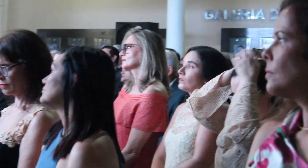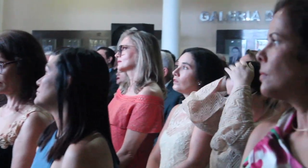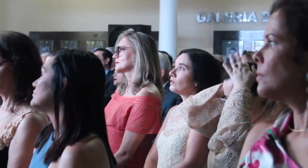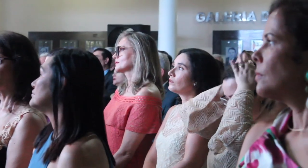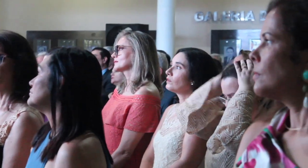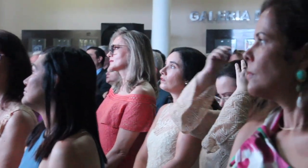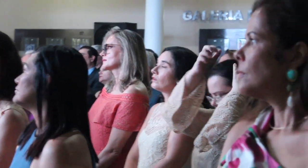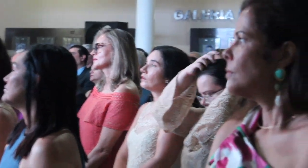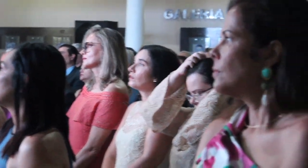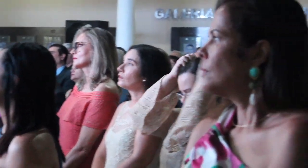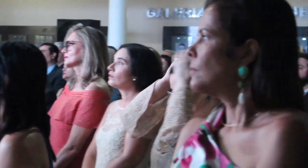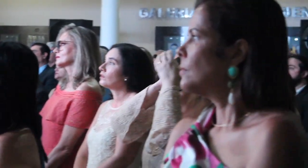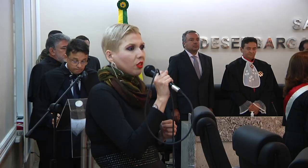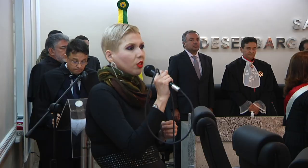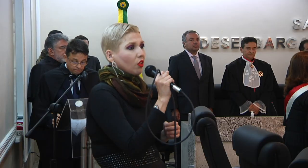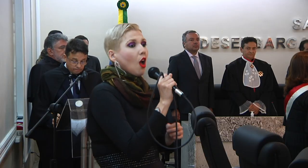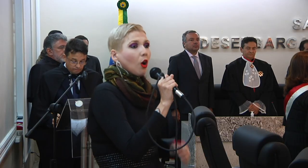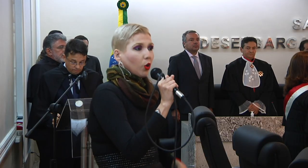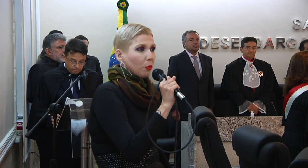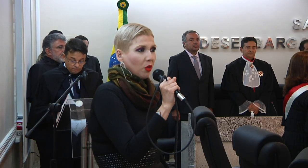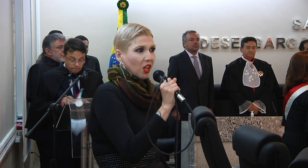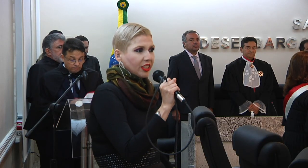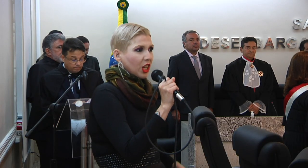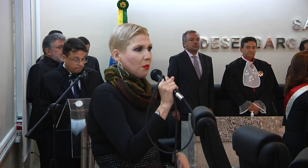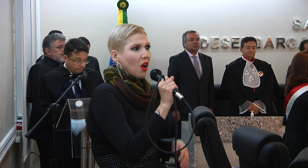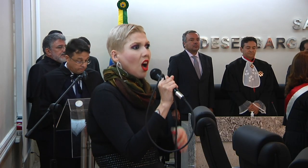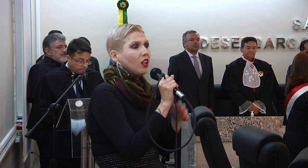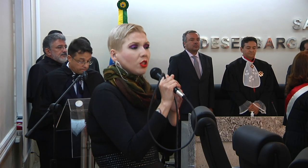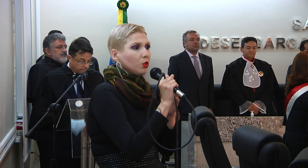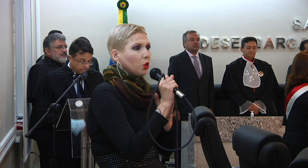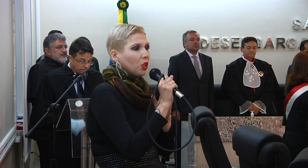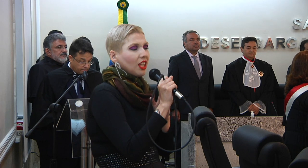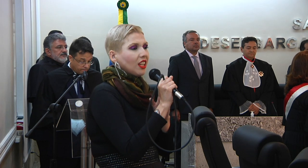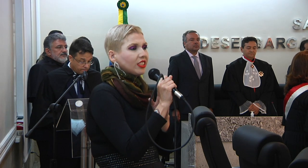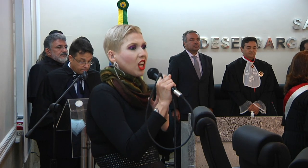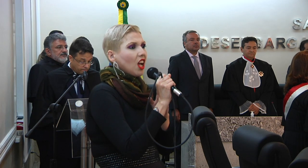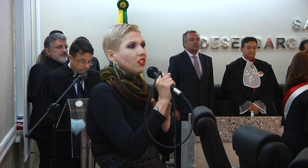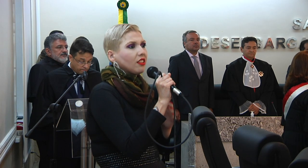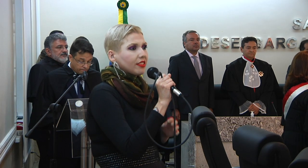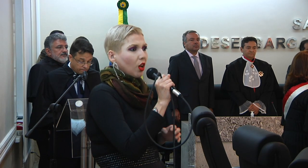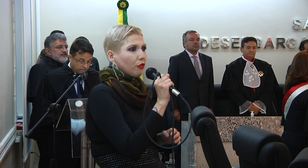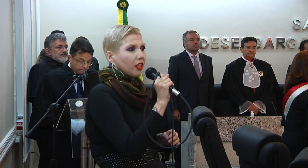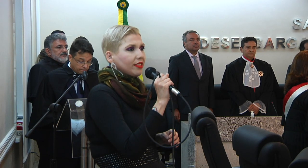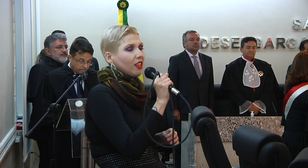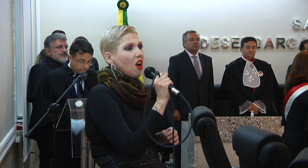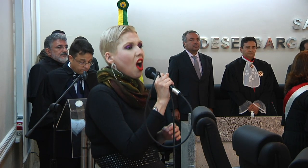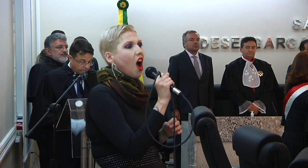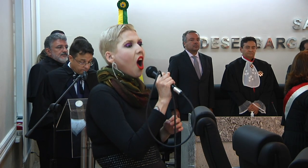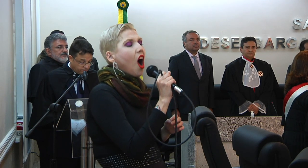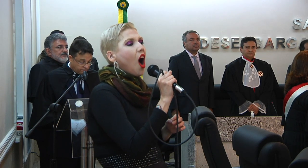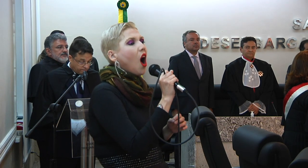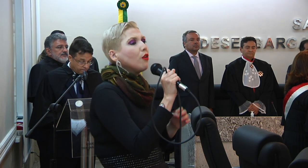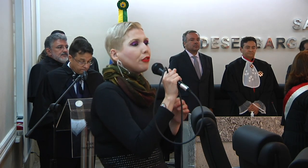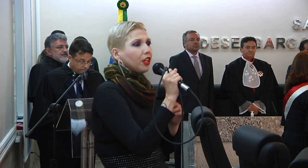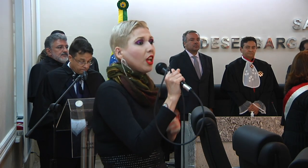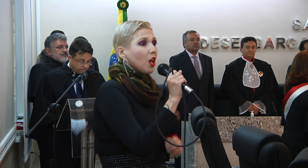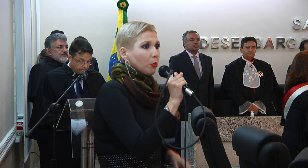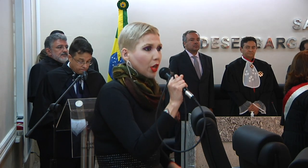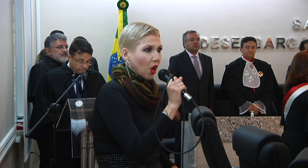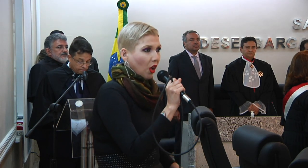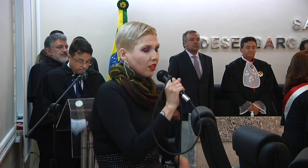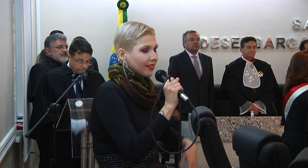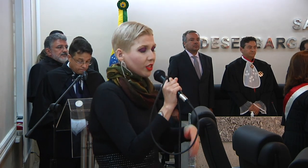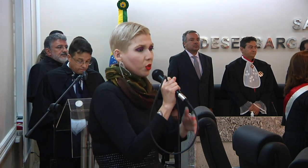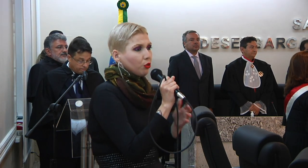seio mais amores oh pátria amada, idolatrada, salve, salve